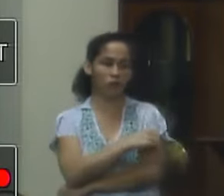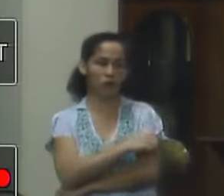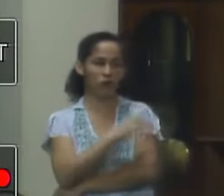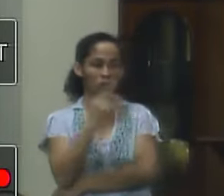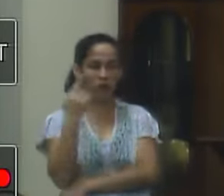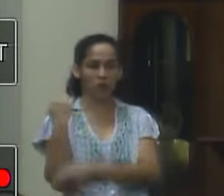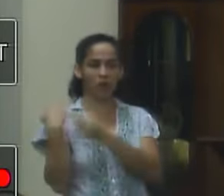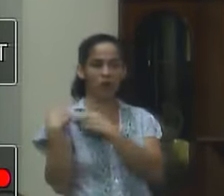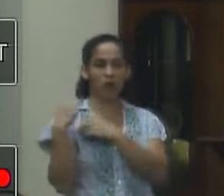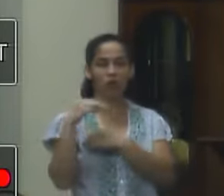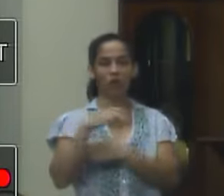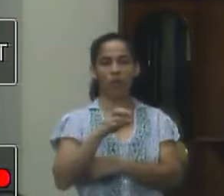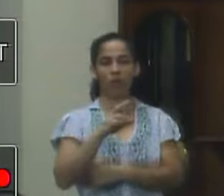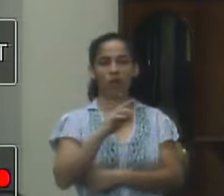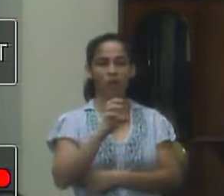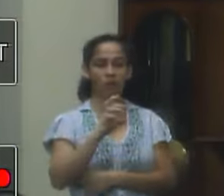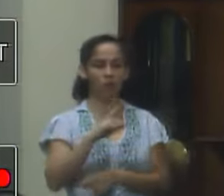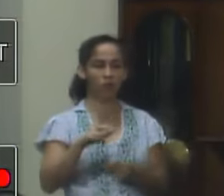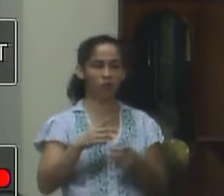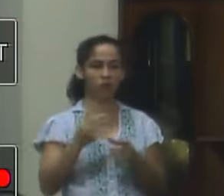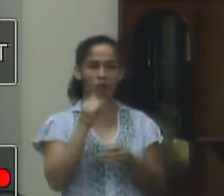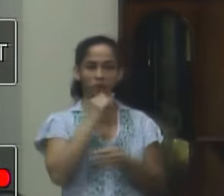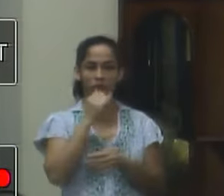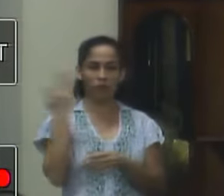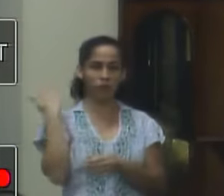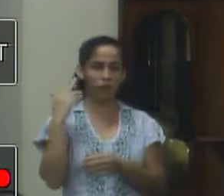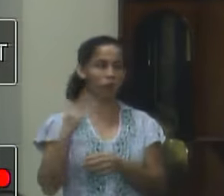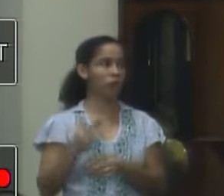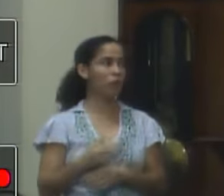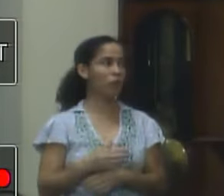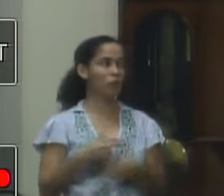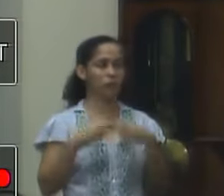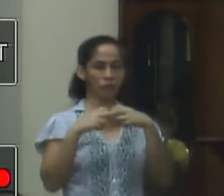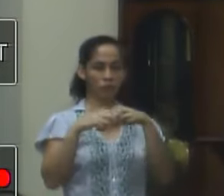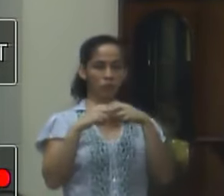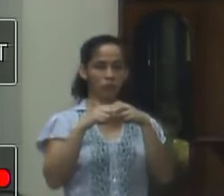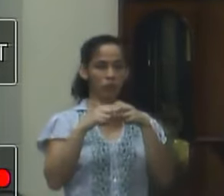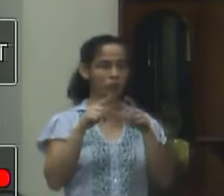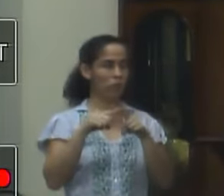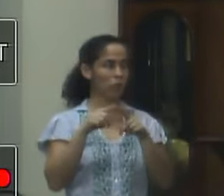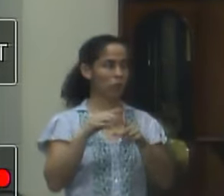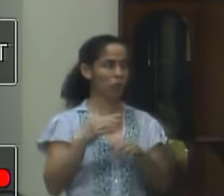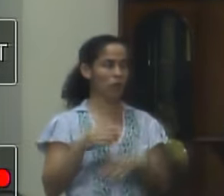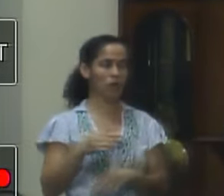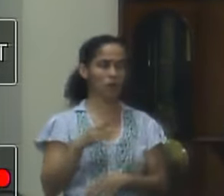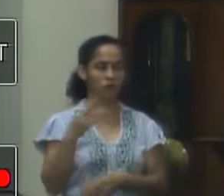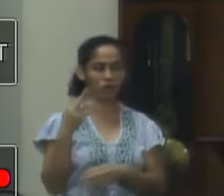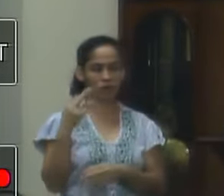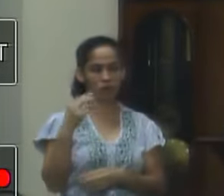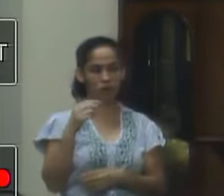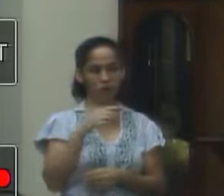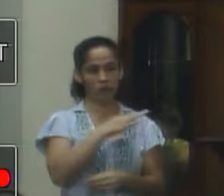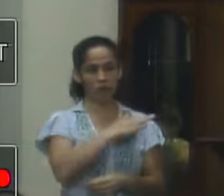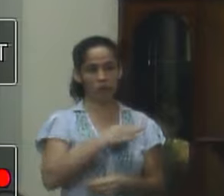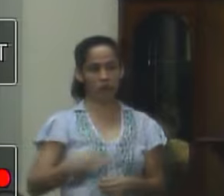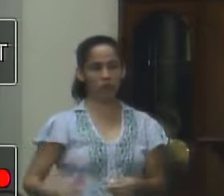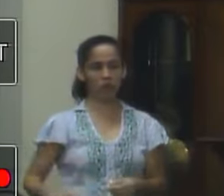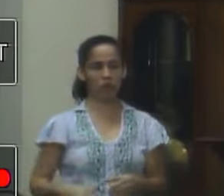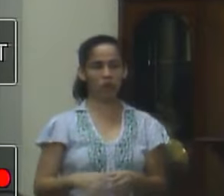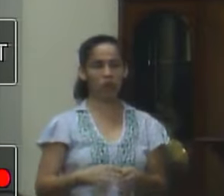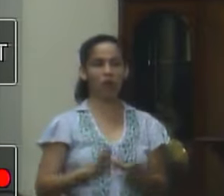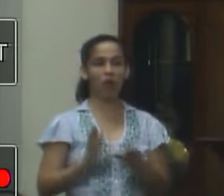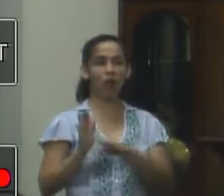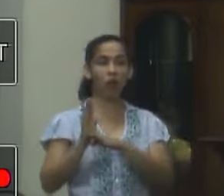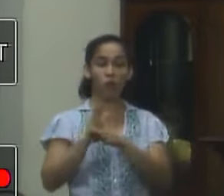móveis da antiga rede lá na no órgão responsável federal então abriu um